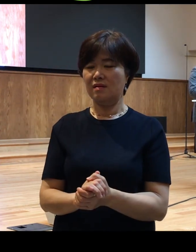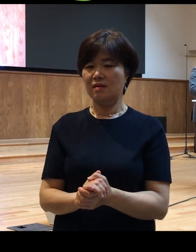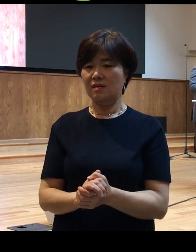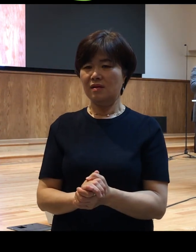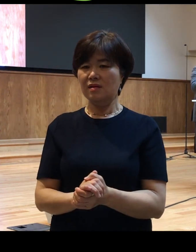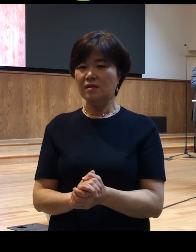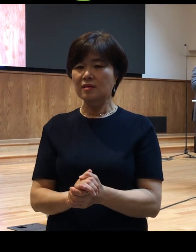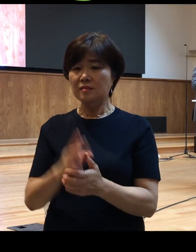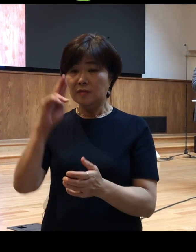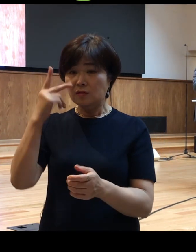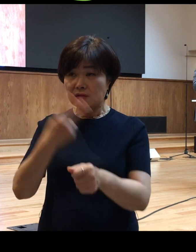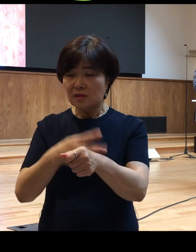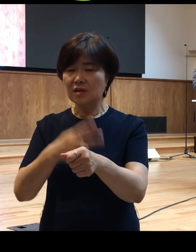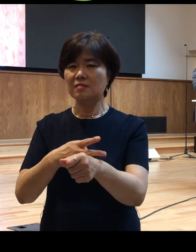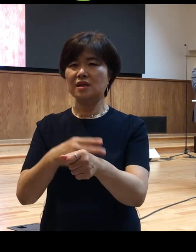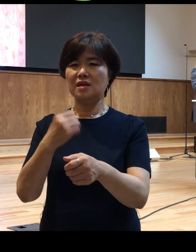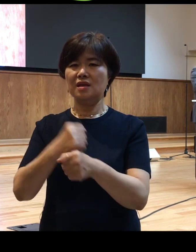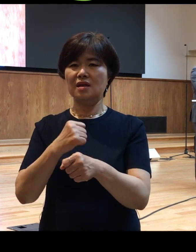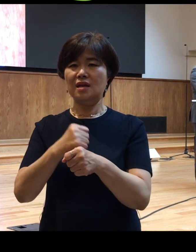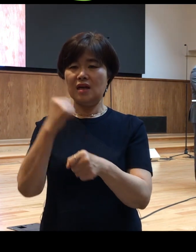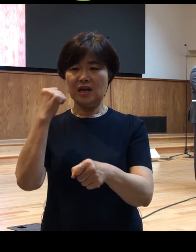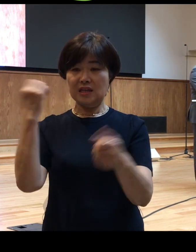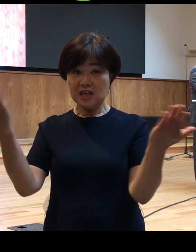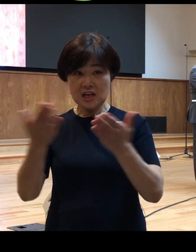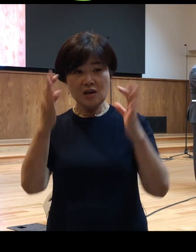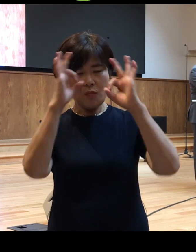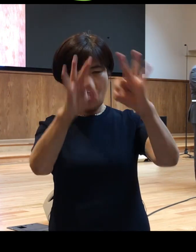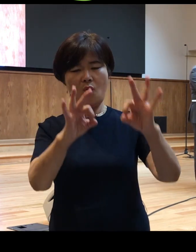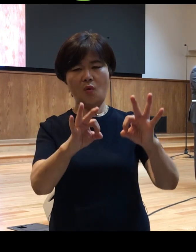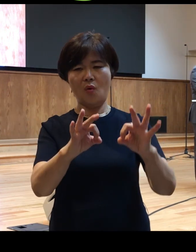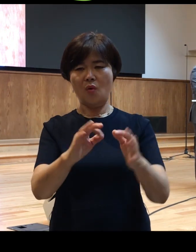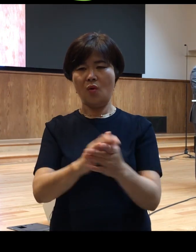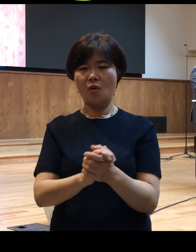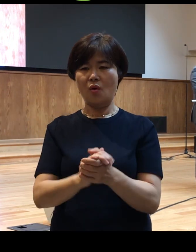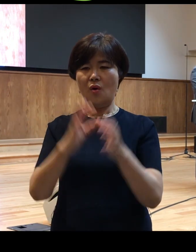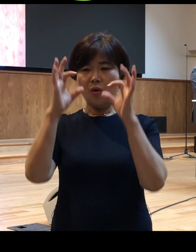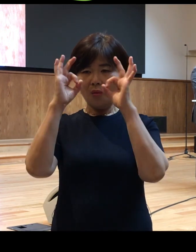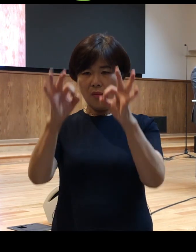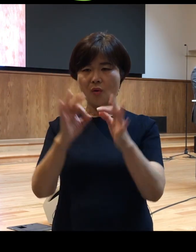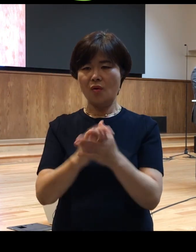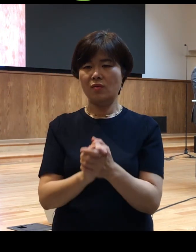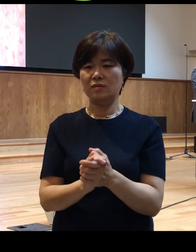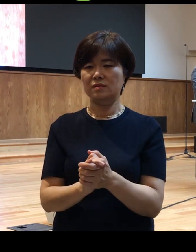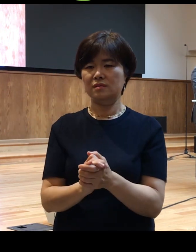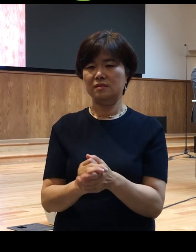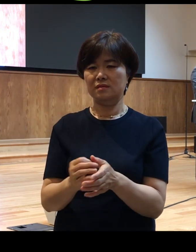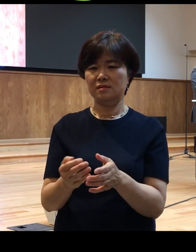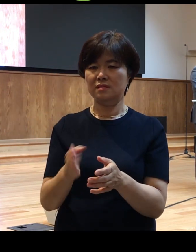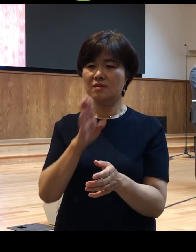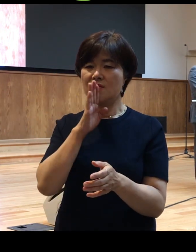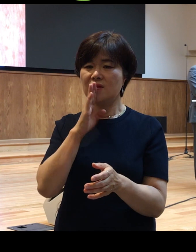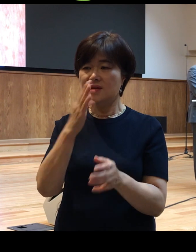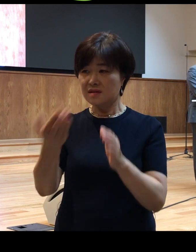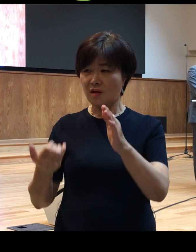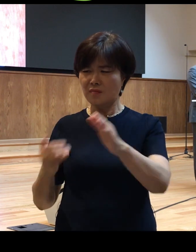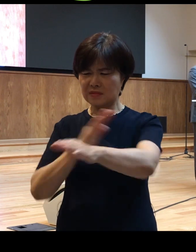바울이 한 일을 보고라고 하는 보고라고 하는 단어는 앞에 나온 헬레니조라고 하는 단어가 아니라